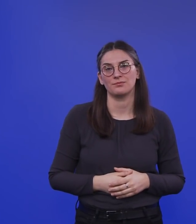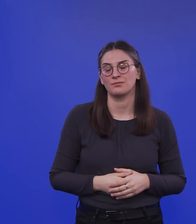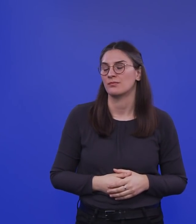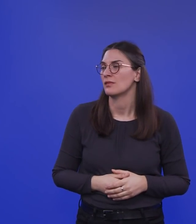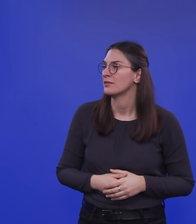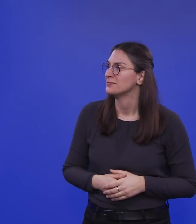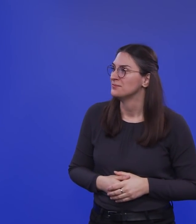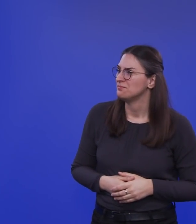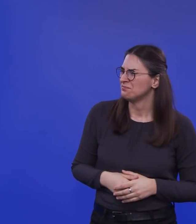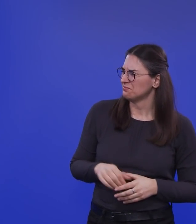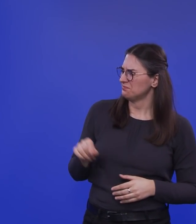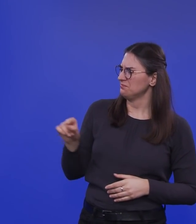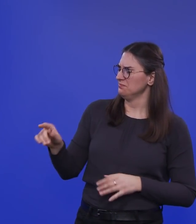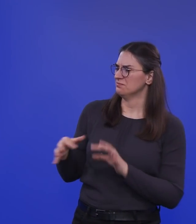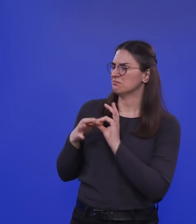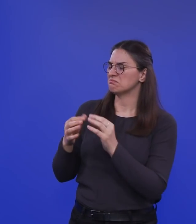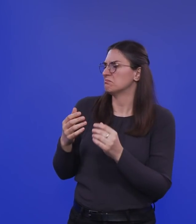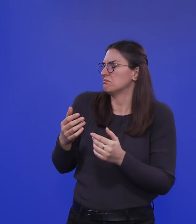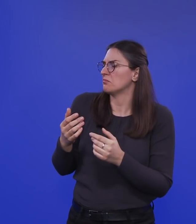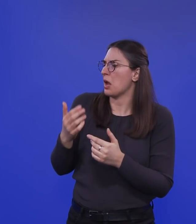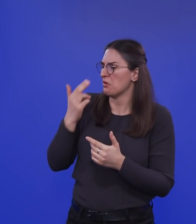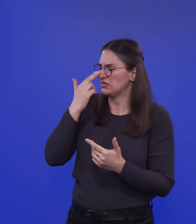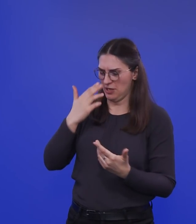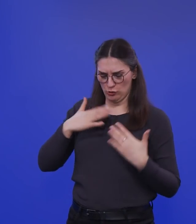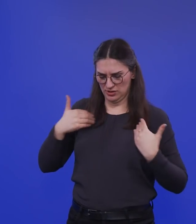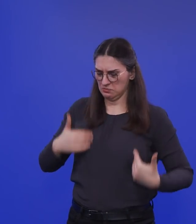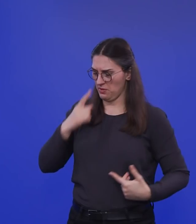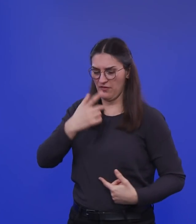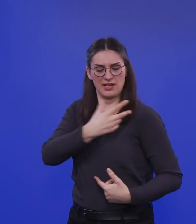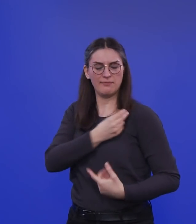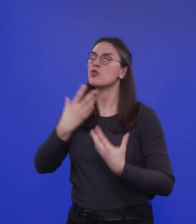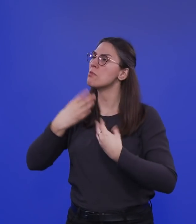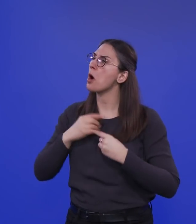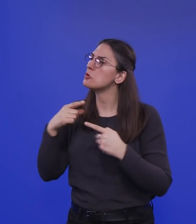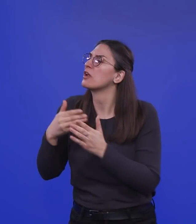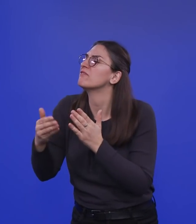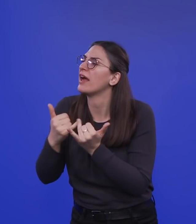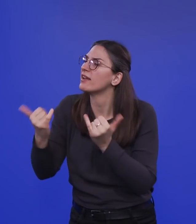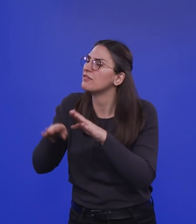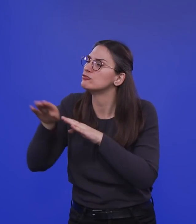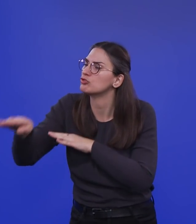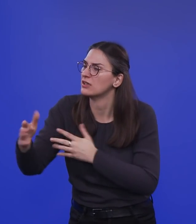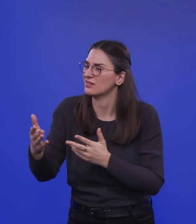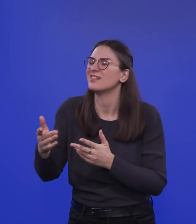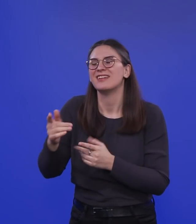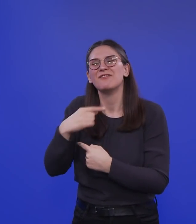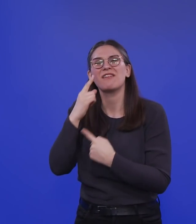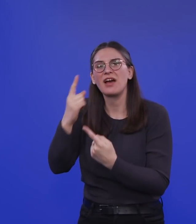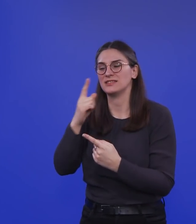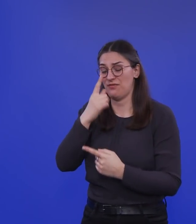aber danach, wie geht es nach der Impfung für mich weiter? Wir wissen alle, wer geimpft ist, der muss sich trotzdem schützen, weil wir eben das alles nicht